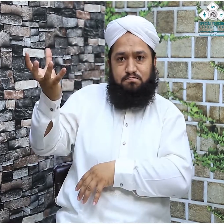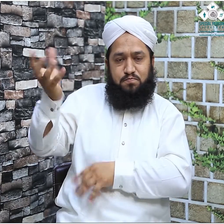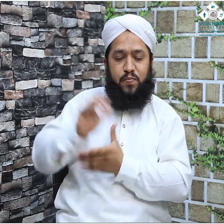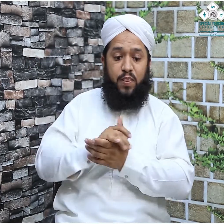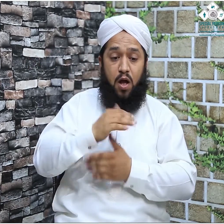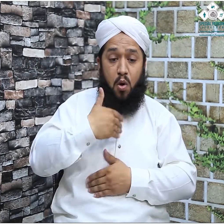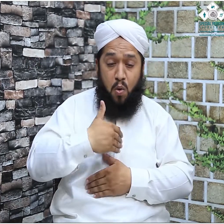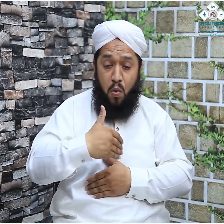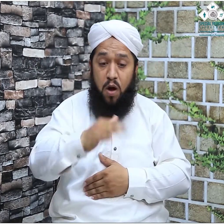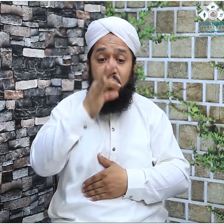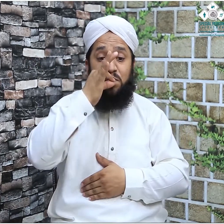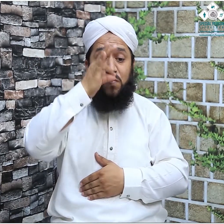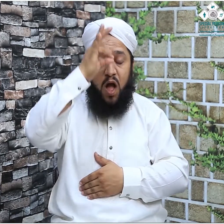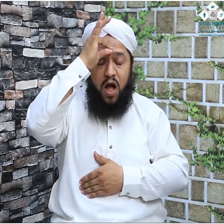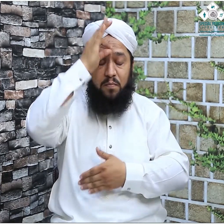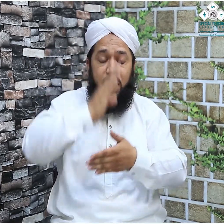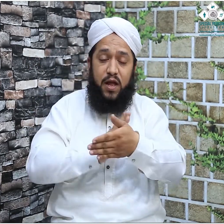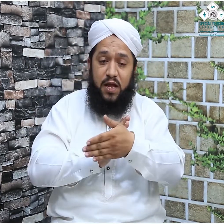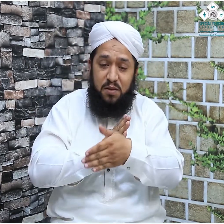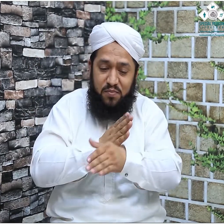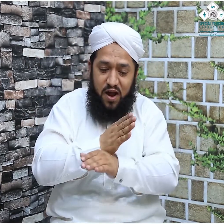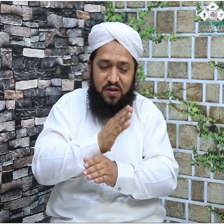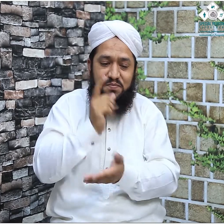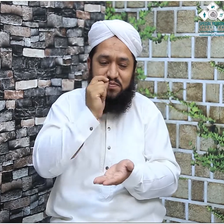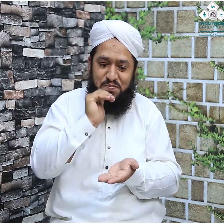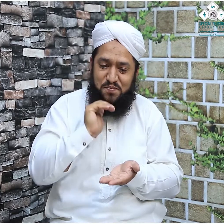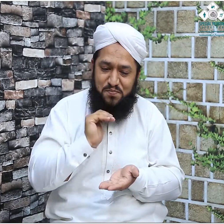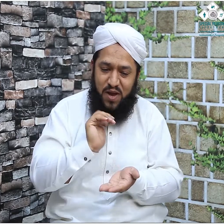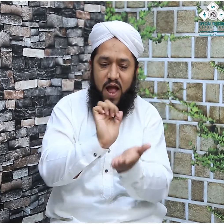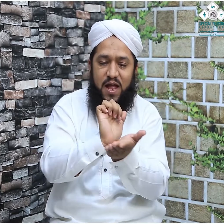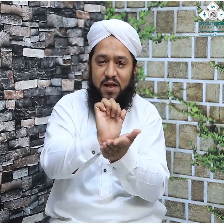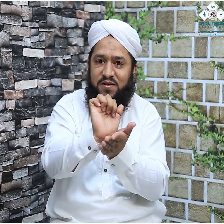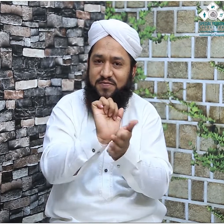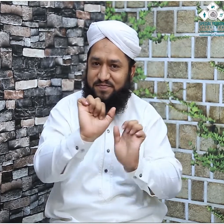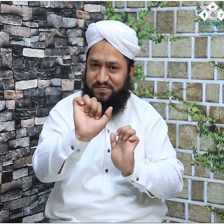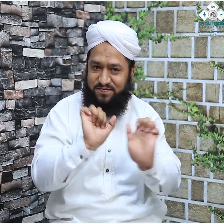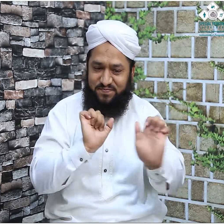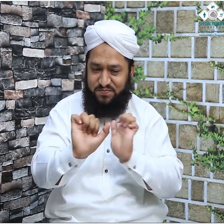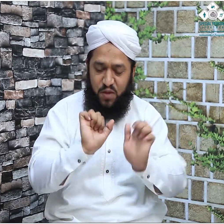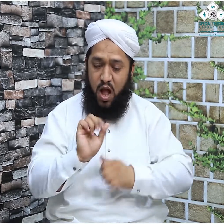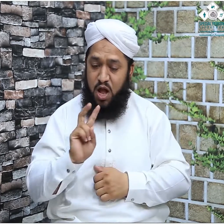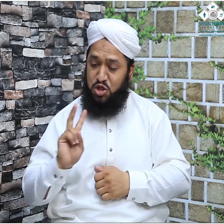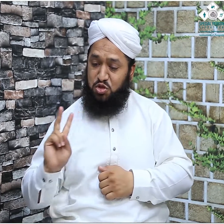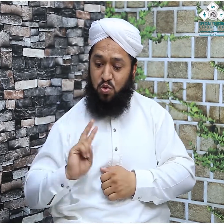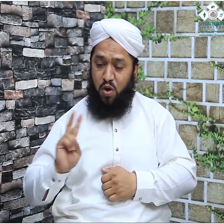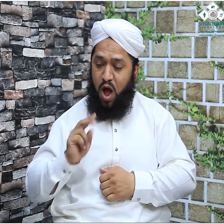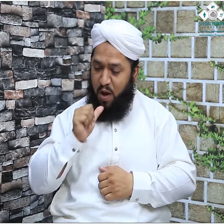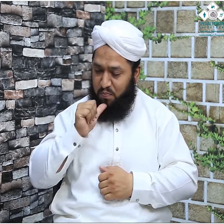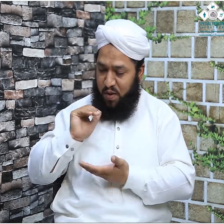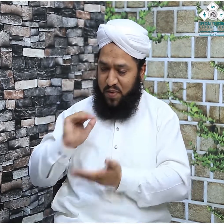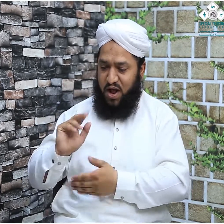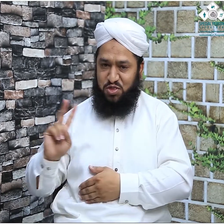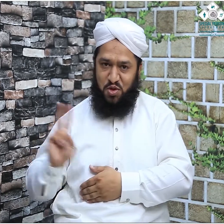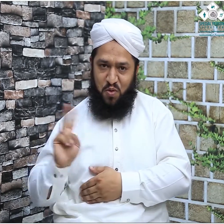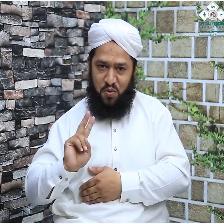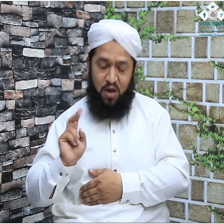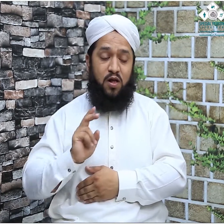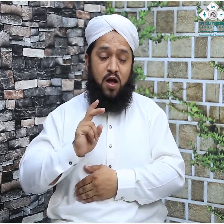صاحبزادے حضرت اسماعیل علیہ السلام نے خانہ کعبہ کو ونس اگین ایک بار جب دوبارہ بلٹ اپ کیا دوبارہ